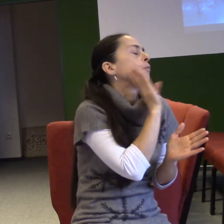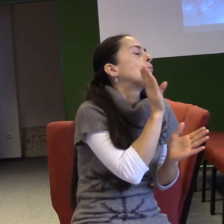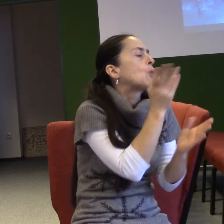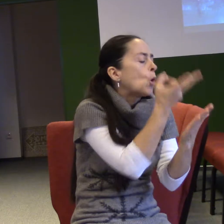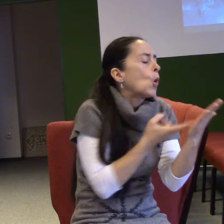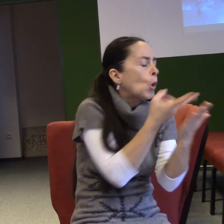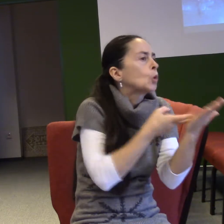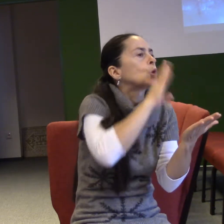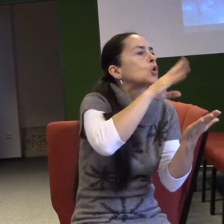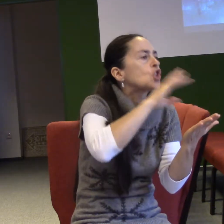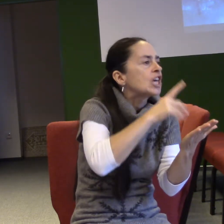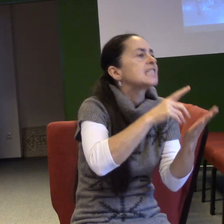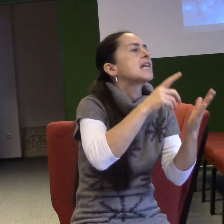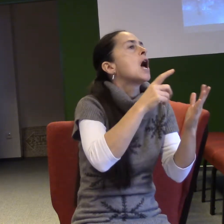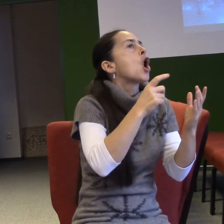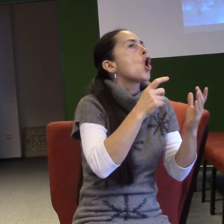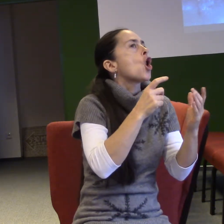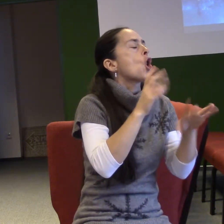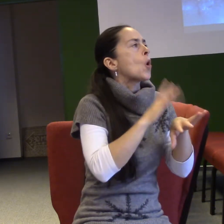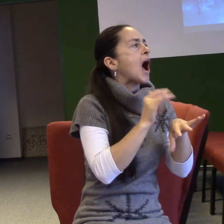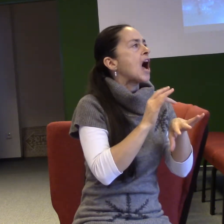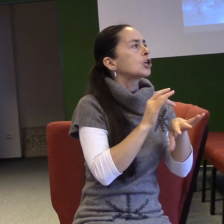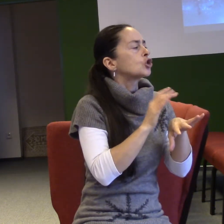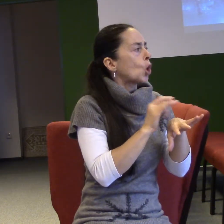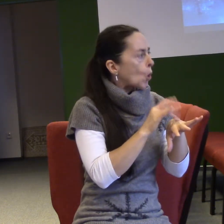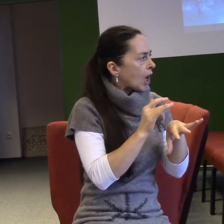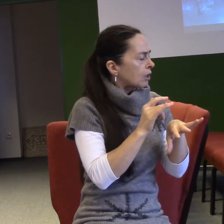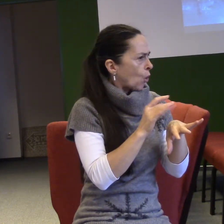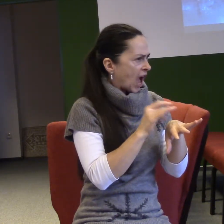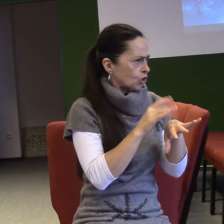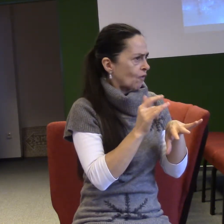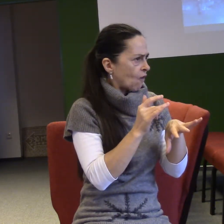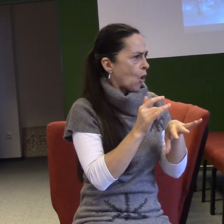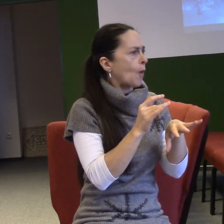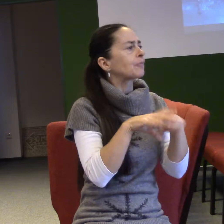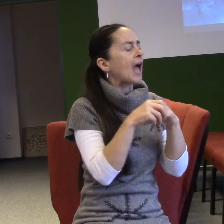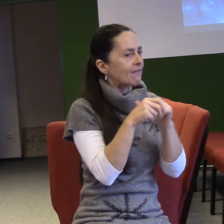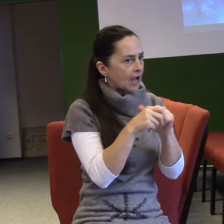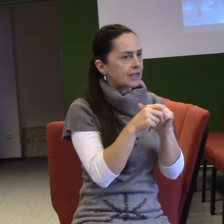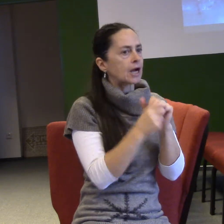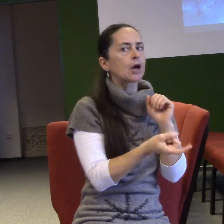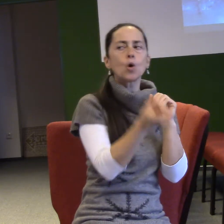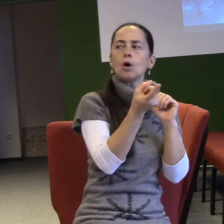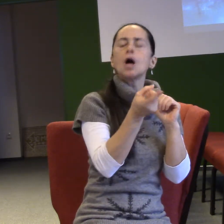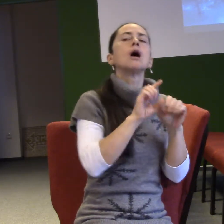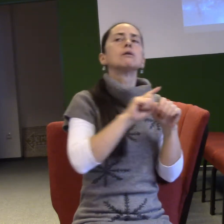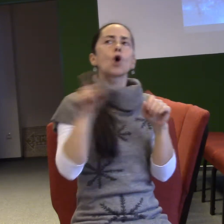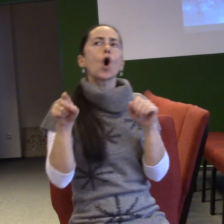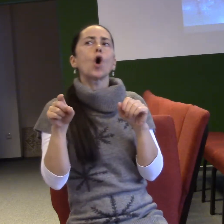Lukášova Evangelia z první kapitoly od pátého do dvacátého pátého verše. Dvacet veršů